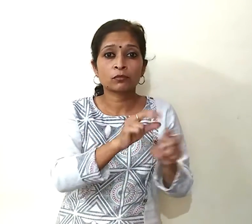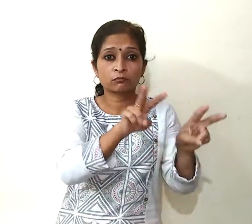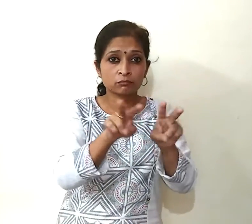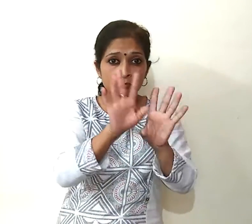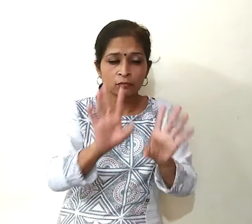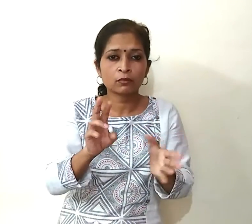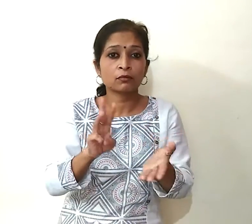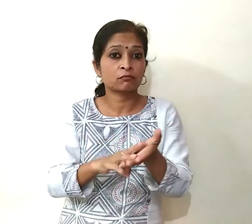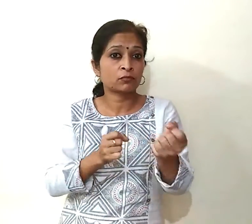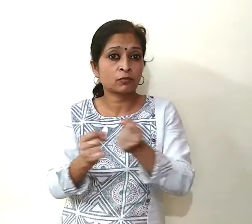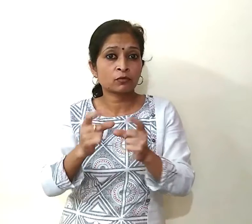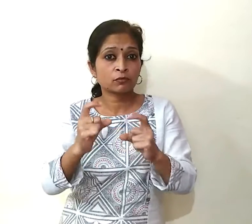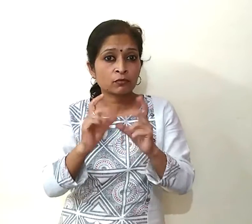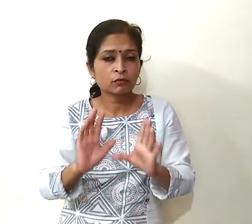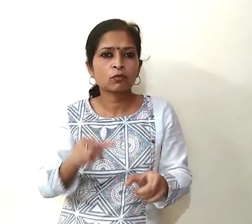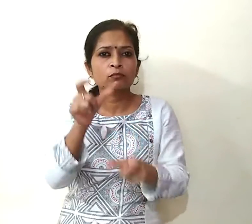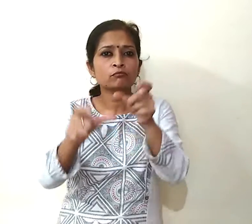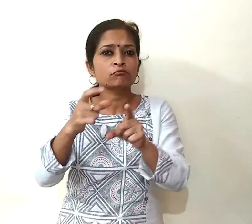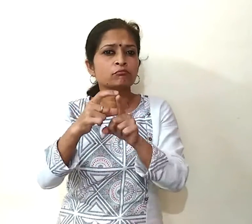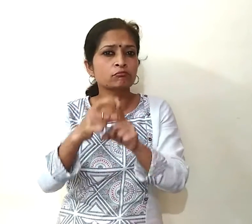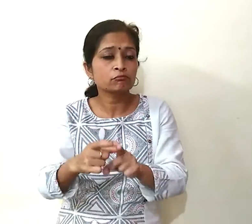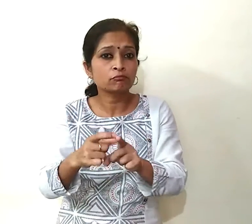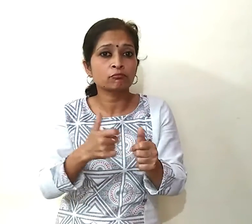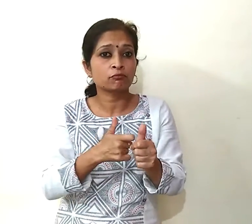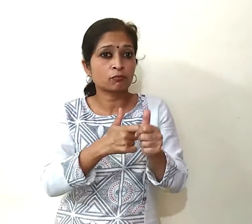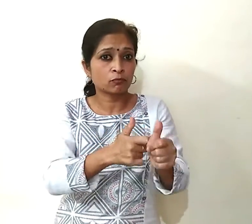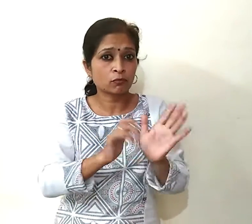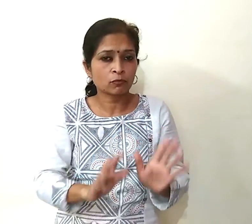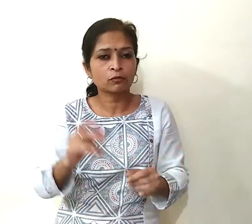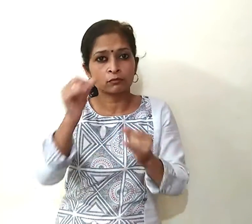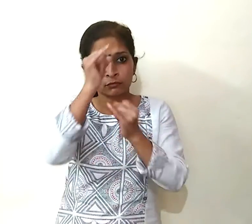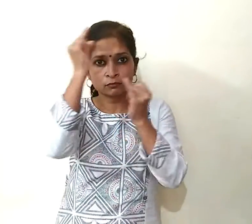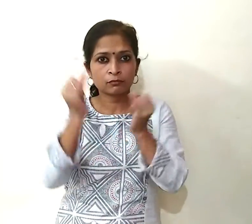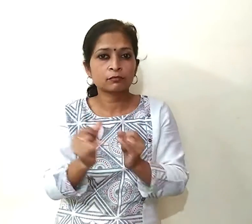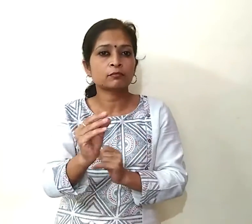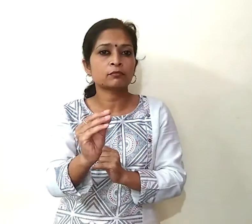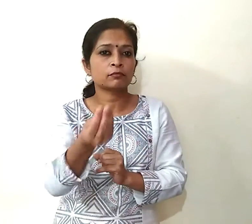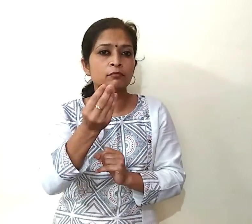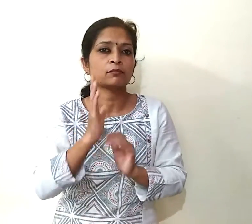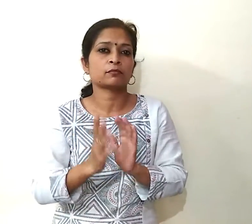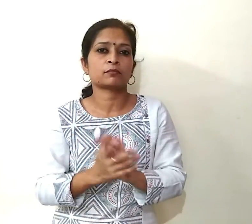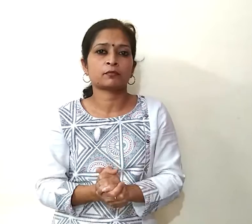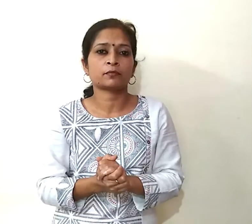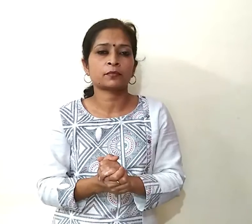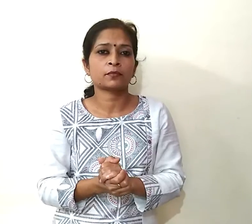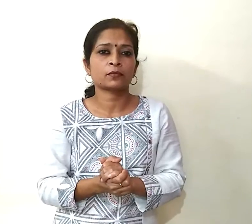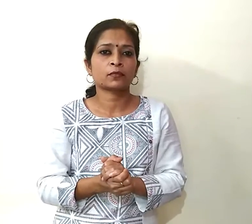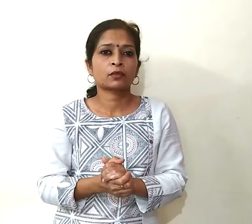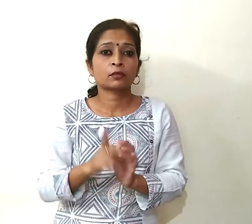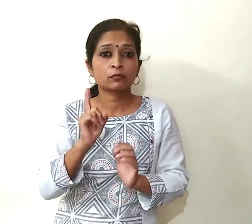प्रशासन की सजक्ता और नागरिकों की अनुशास अनात्मक पालन की वजह से इस्तिती फिर भी संभली हुई है पर